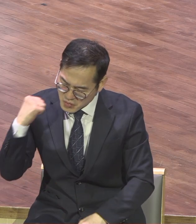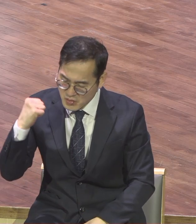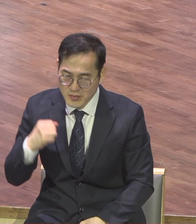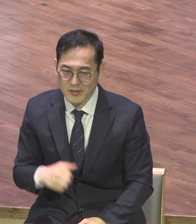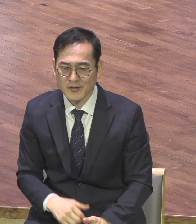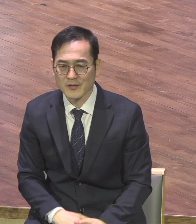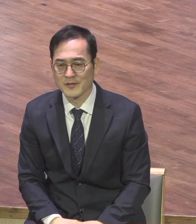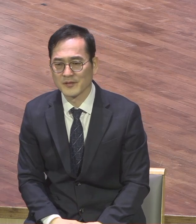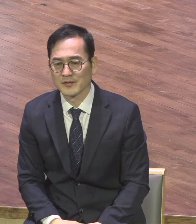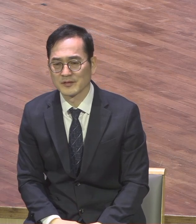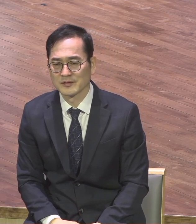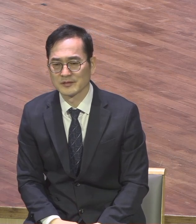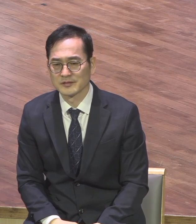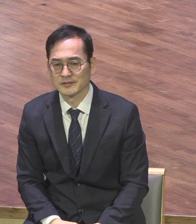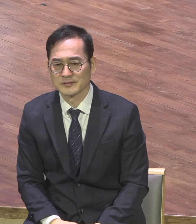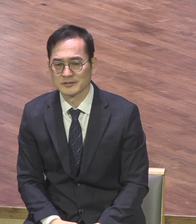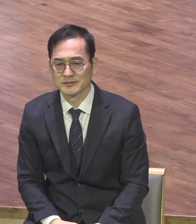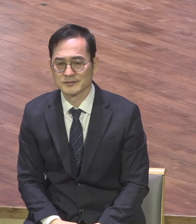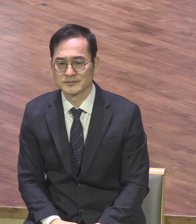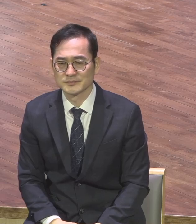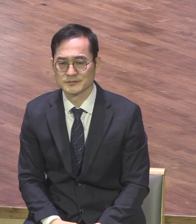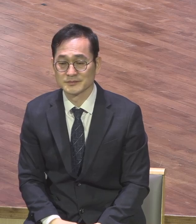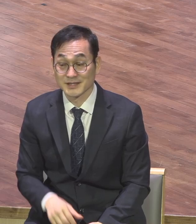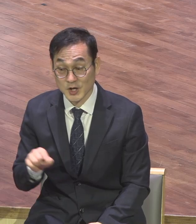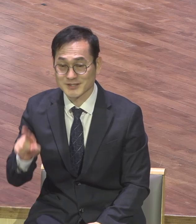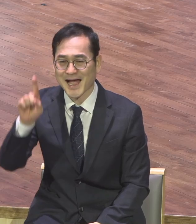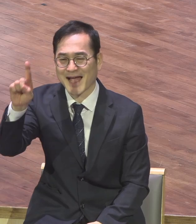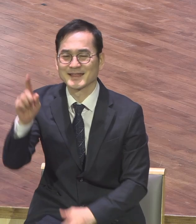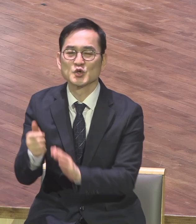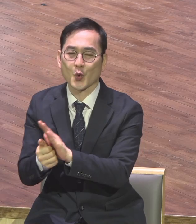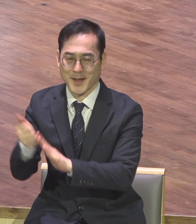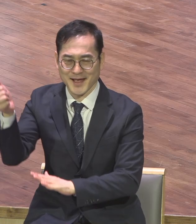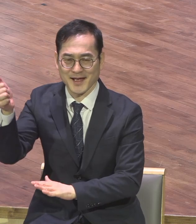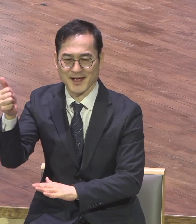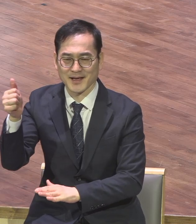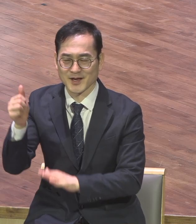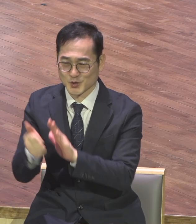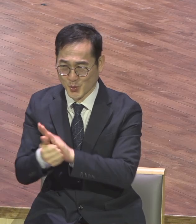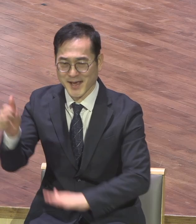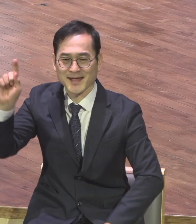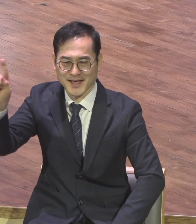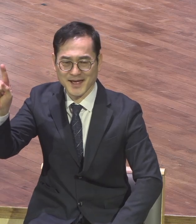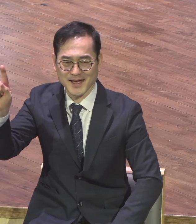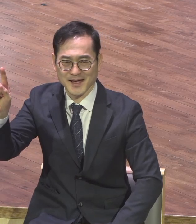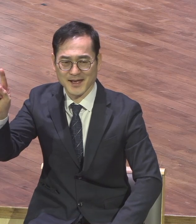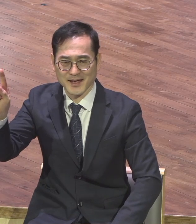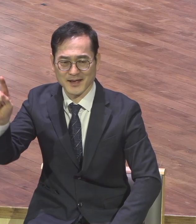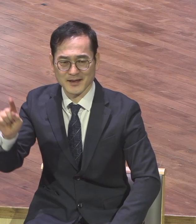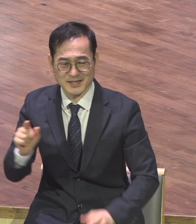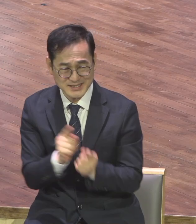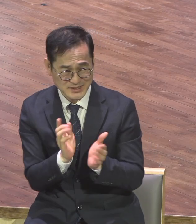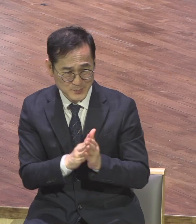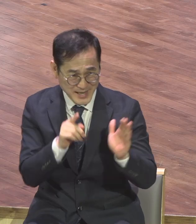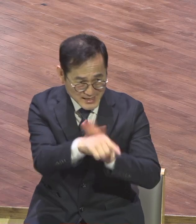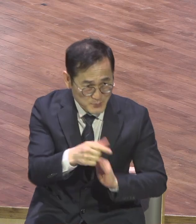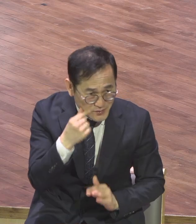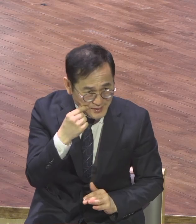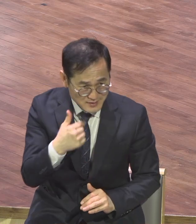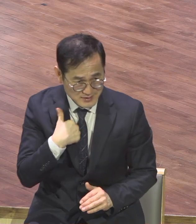이게 한 소망입니다 가든지 보내든지 가면 갈 수 있는 가는 분들 기도해주고 못